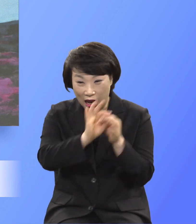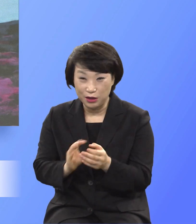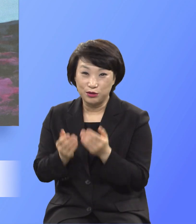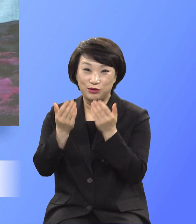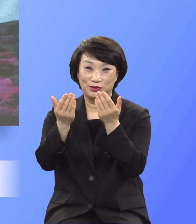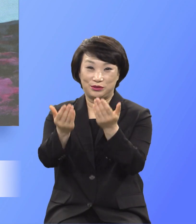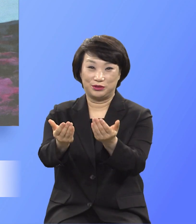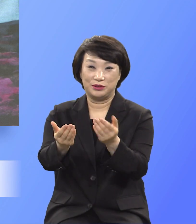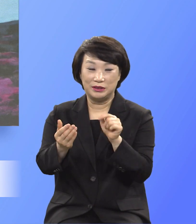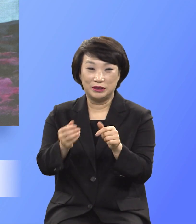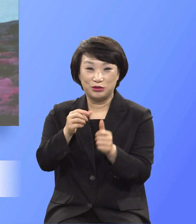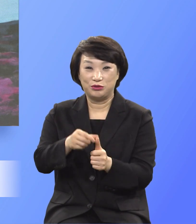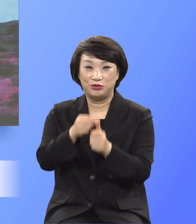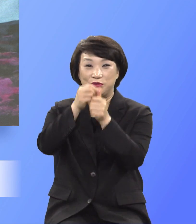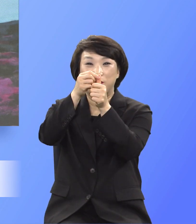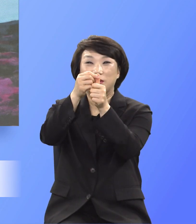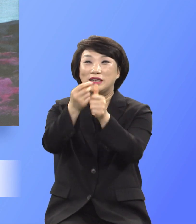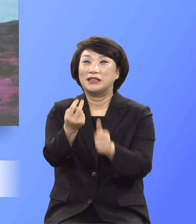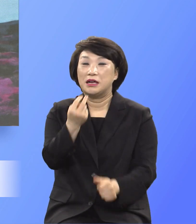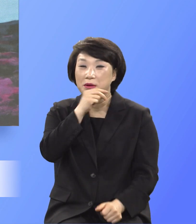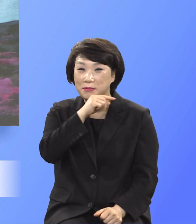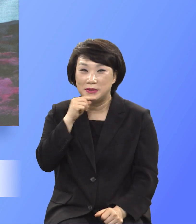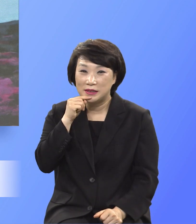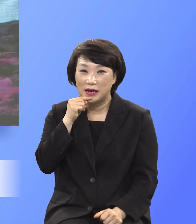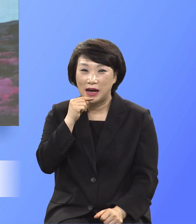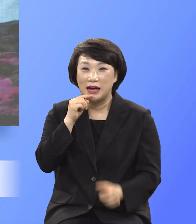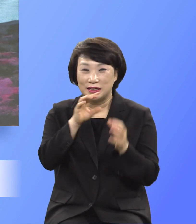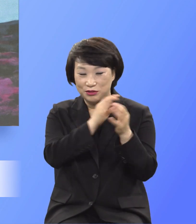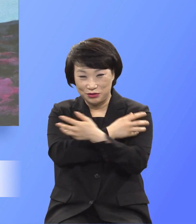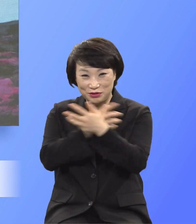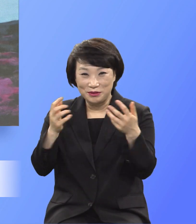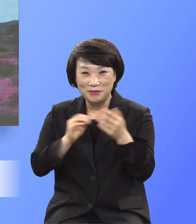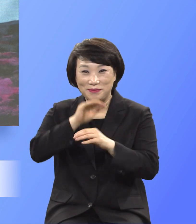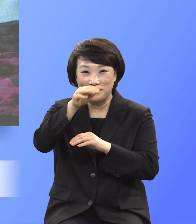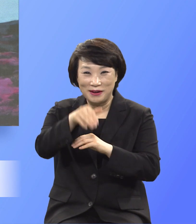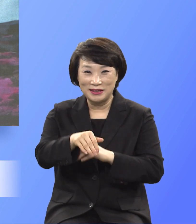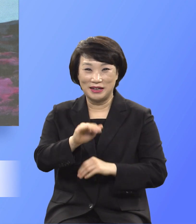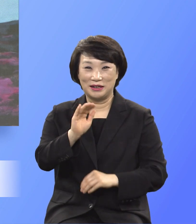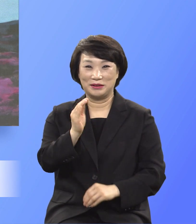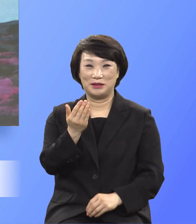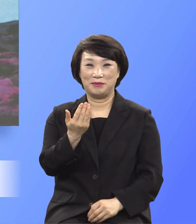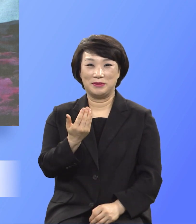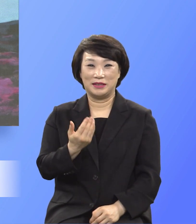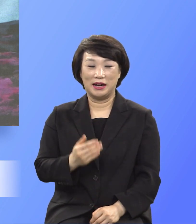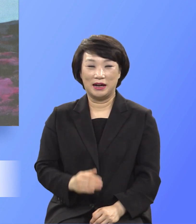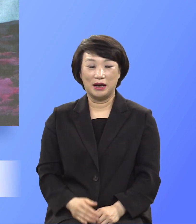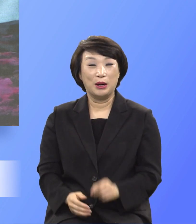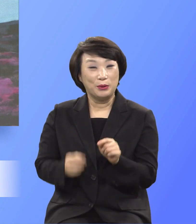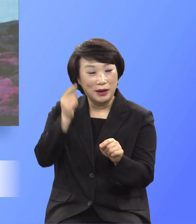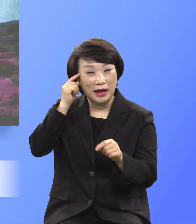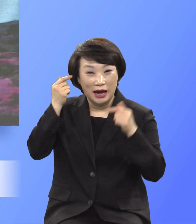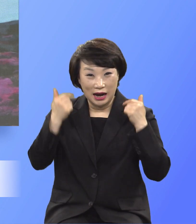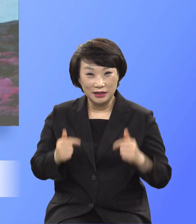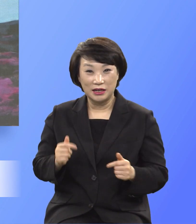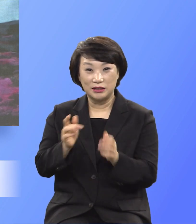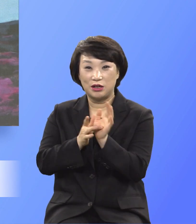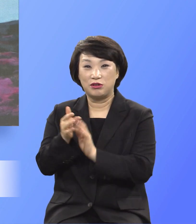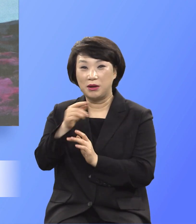구원의 생명의 핏소리가 넘쳐나는 것입니다. 왜 항상 예수의 피가 없는